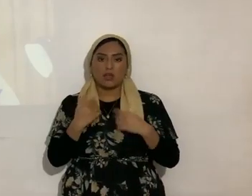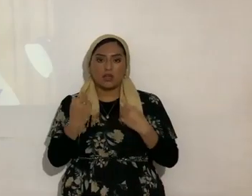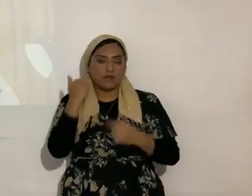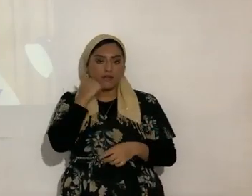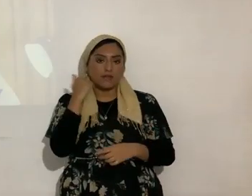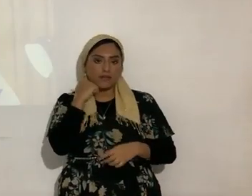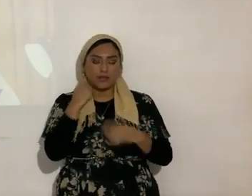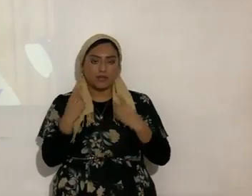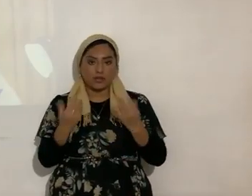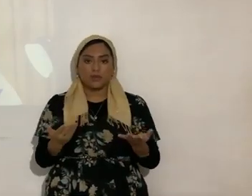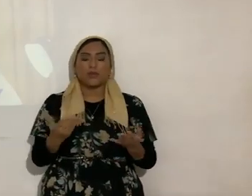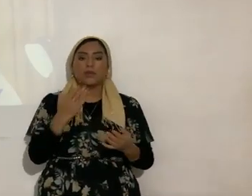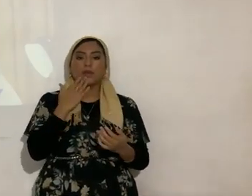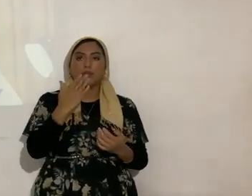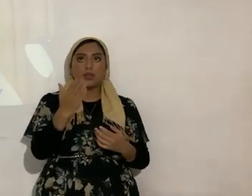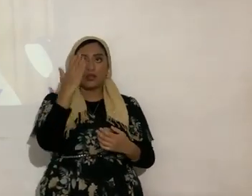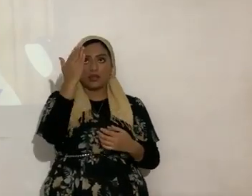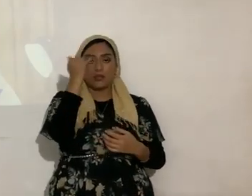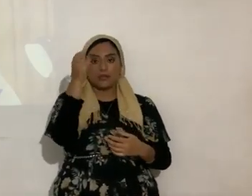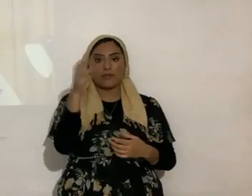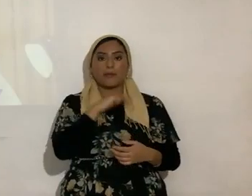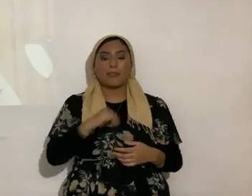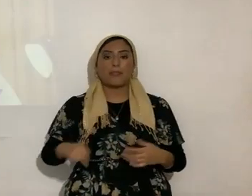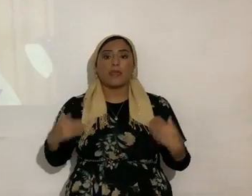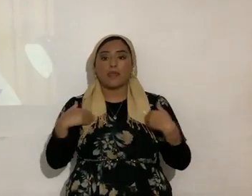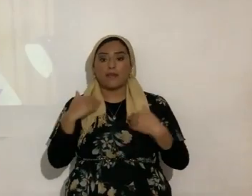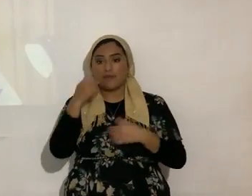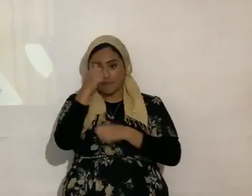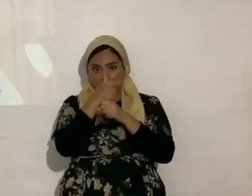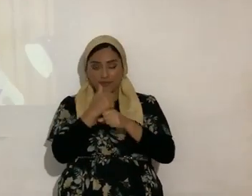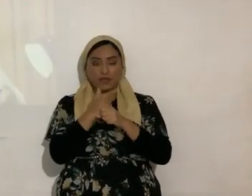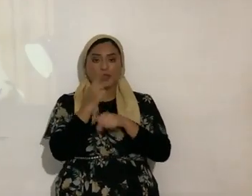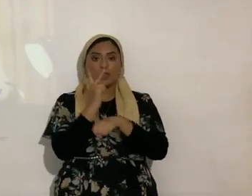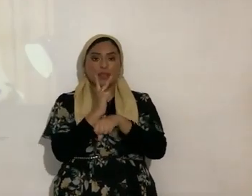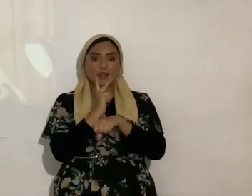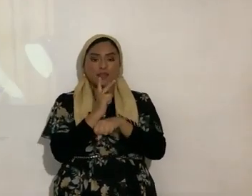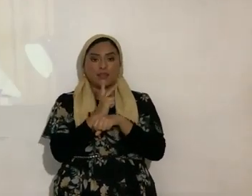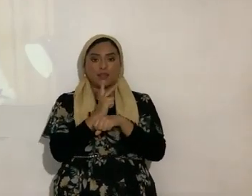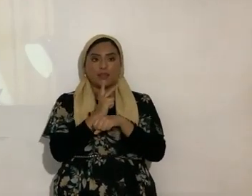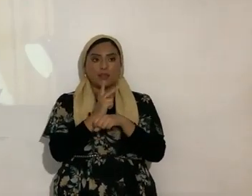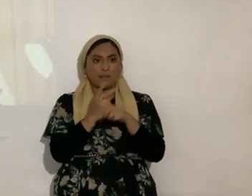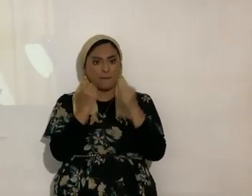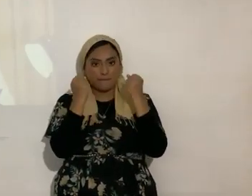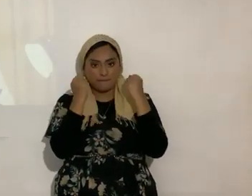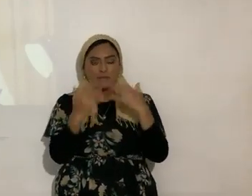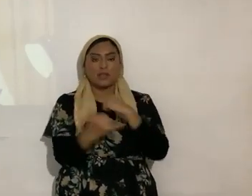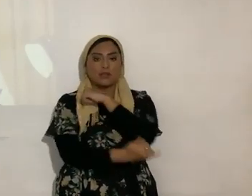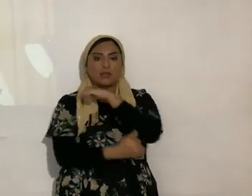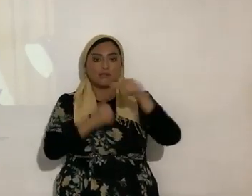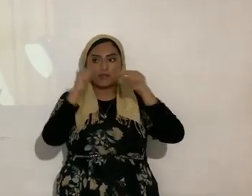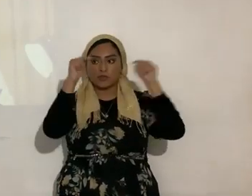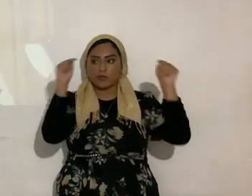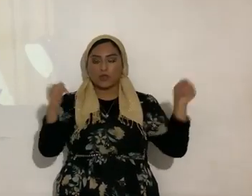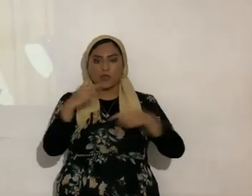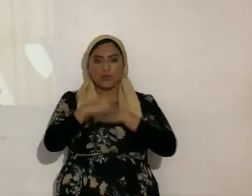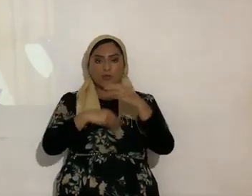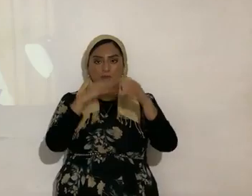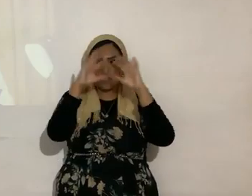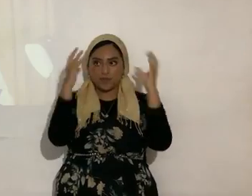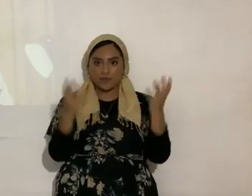porque gracias a Yeshua tenemos hermanos de uso y paz sino en todos los países en muchos países benditos y a Yeshua la gloria es para